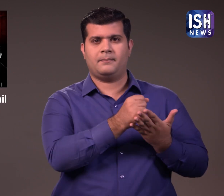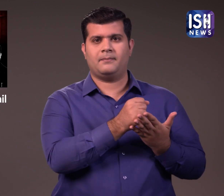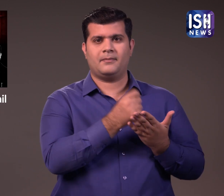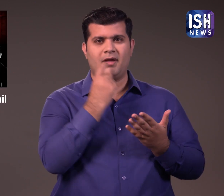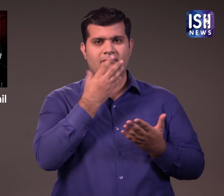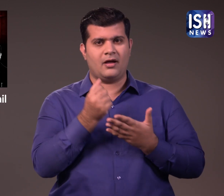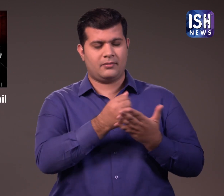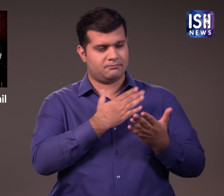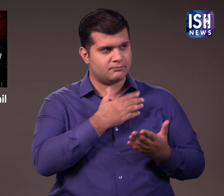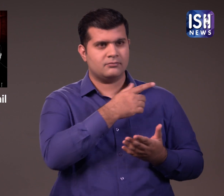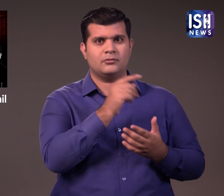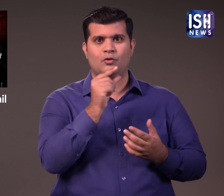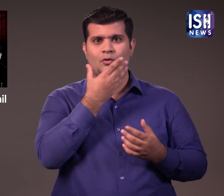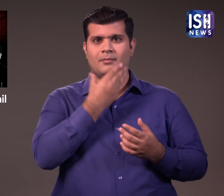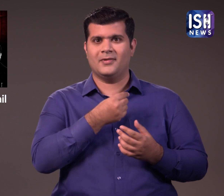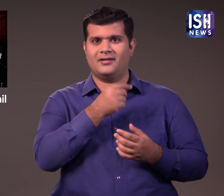उसने ही उमर की मदद की थी